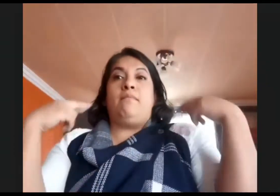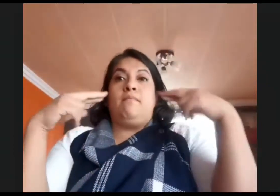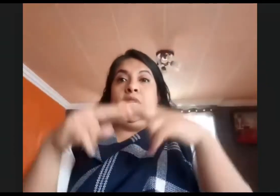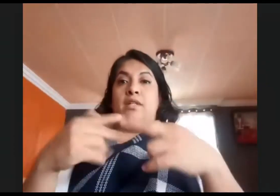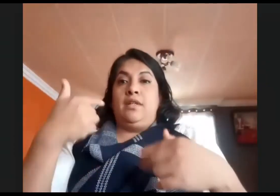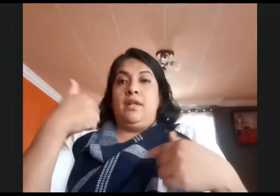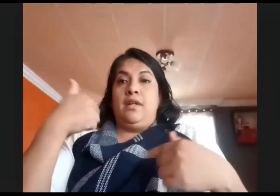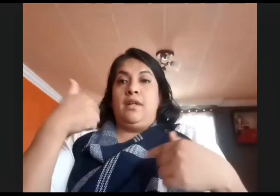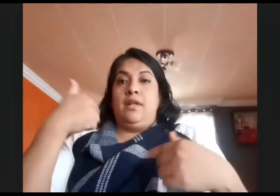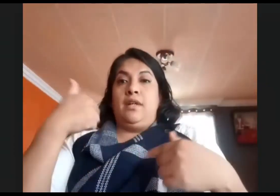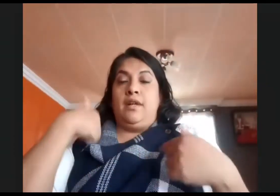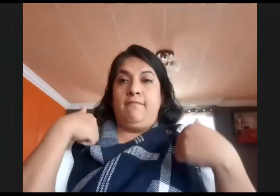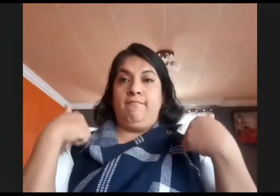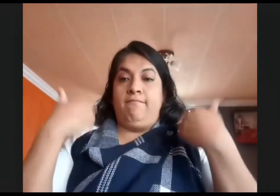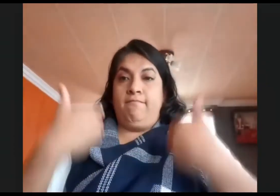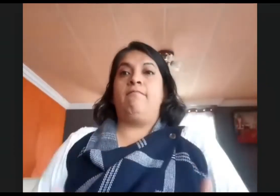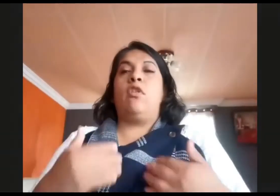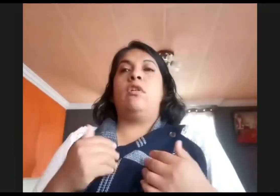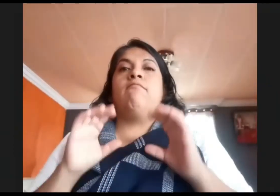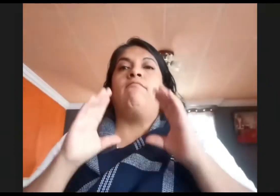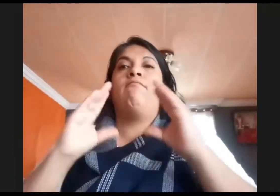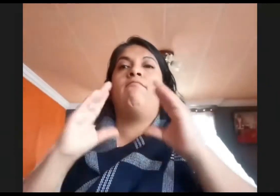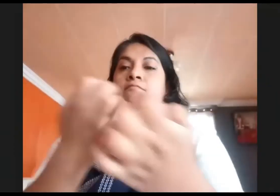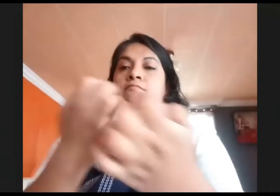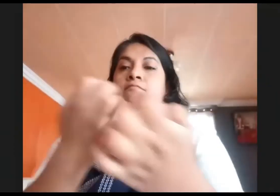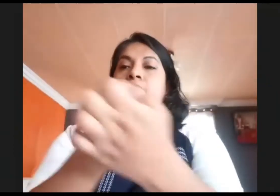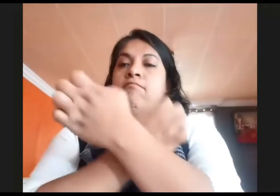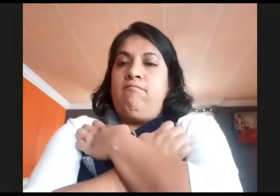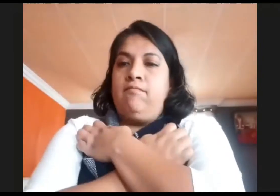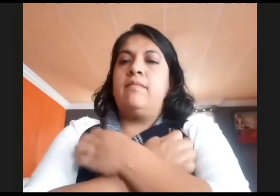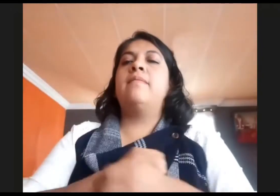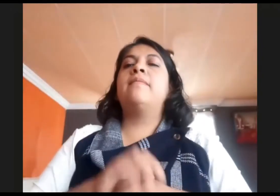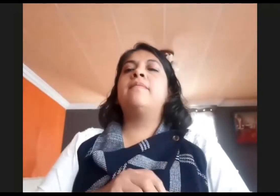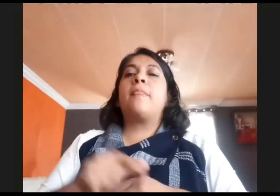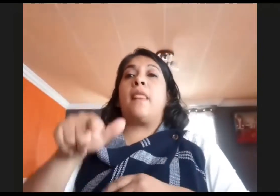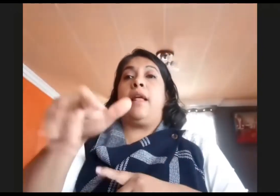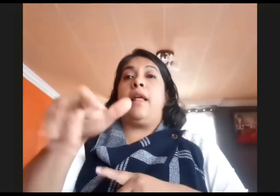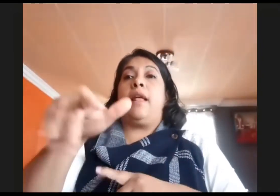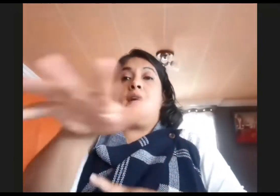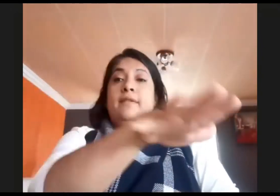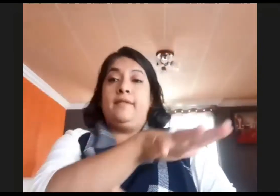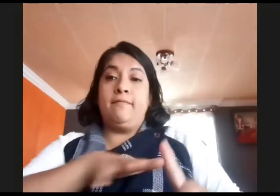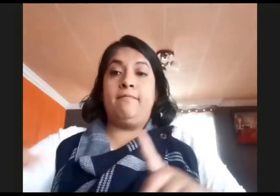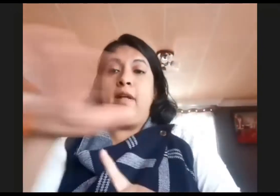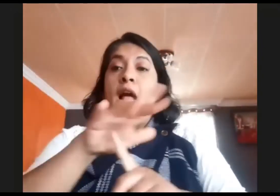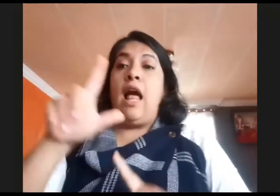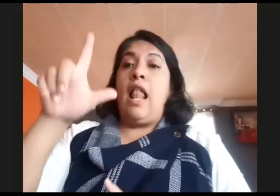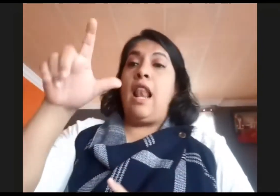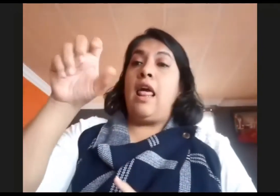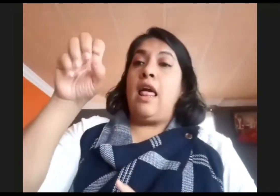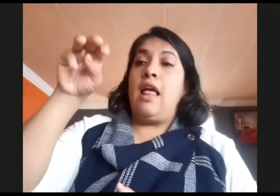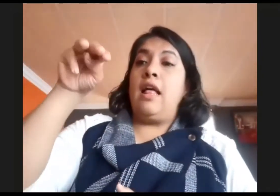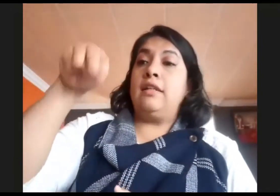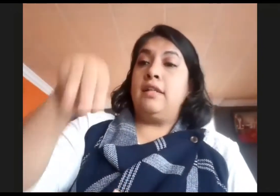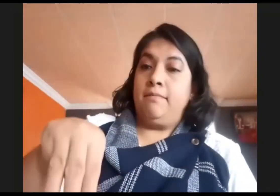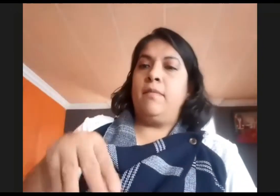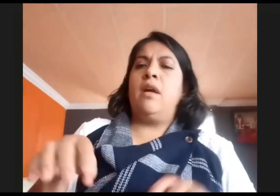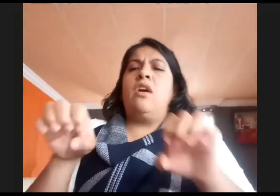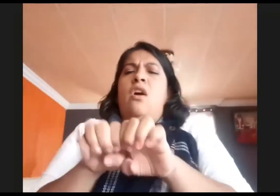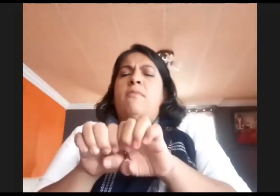propósitos de las asignaturas. El aprendizaje de los estudiantes, el funcionamiento de órganos colegiados, el desempeño de los